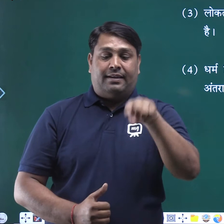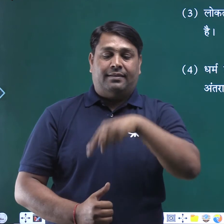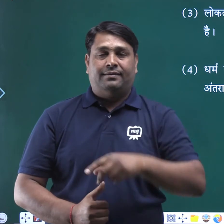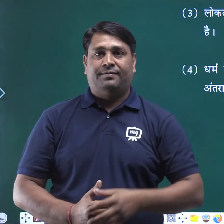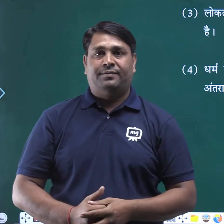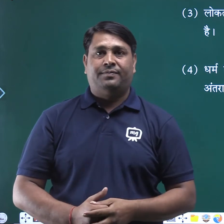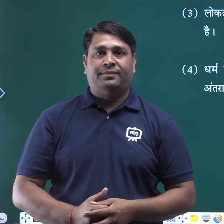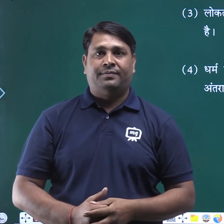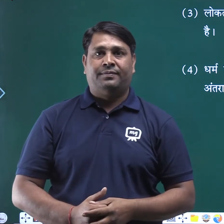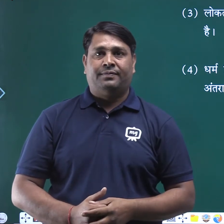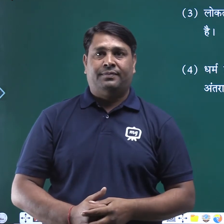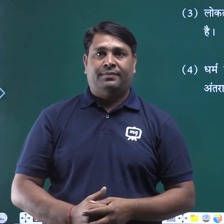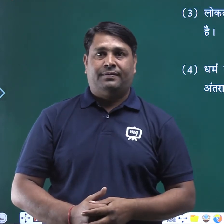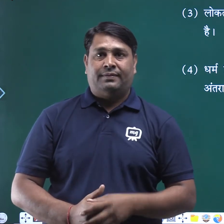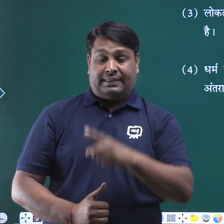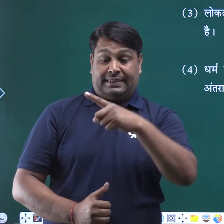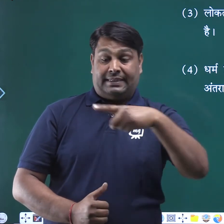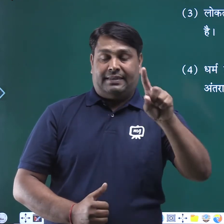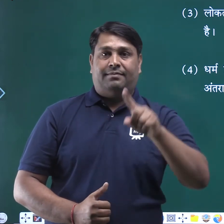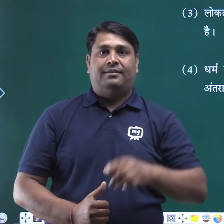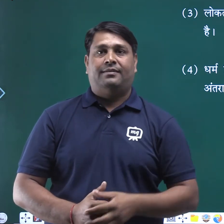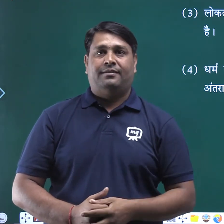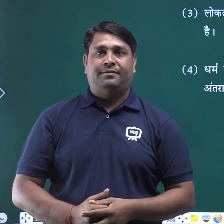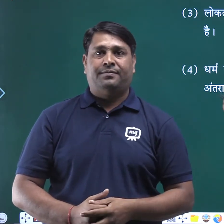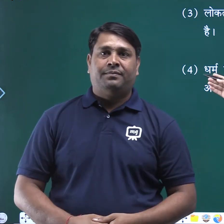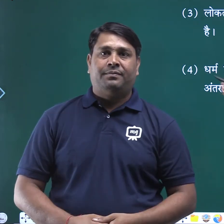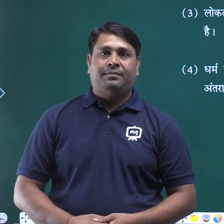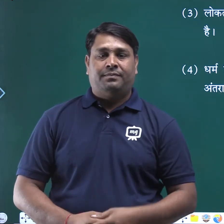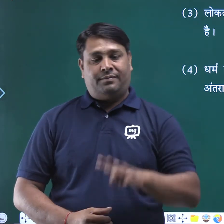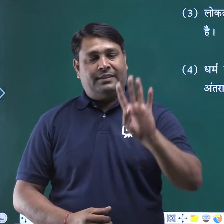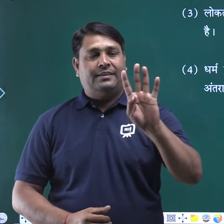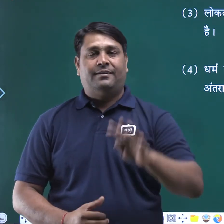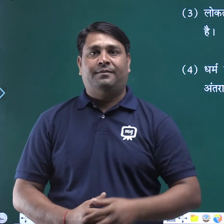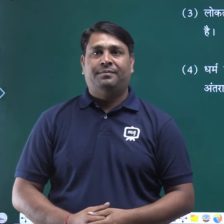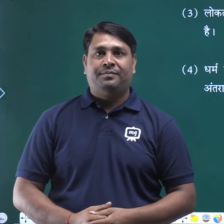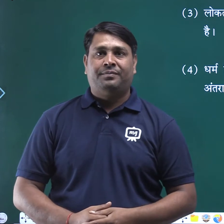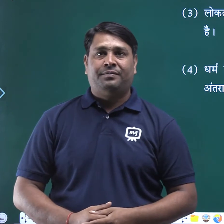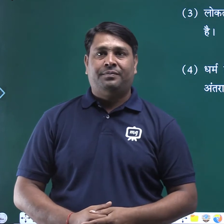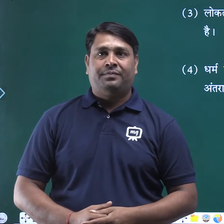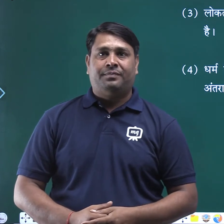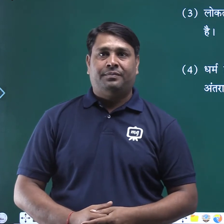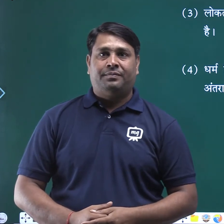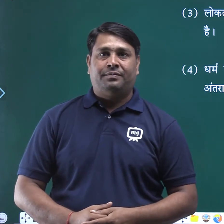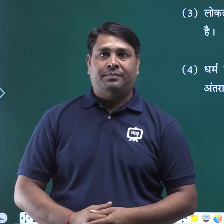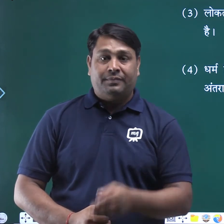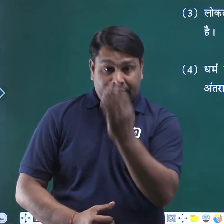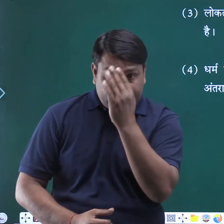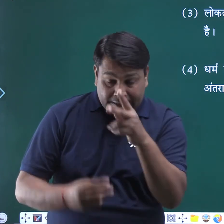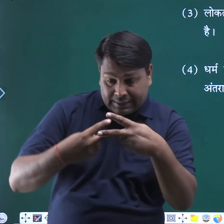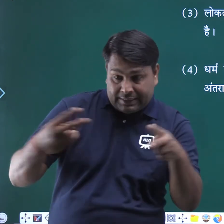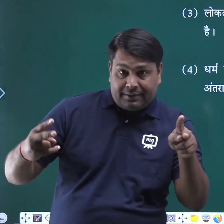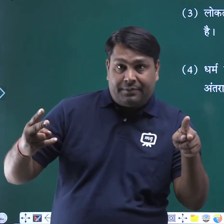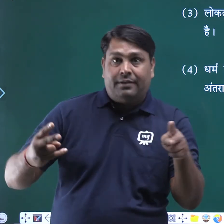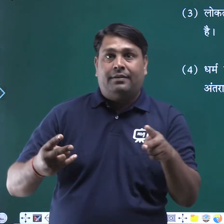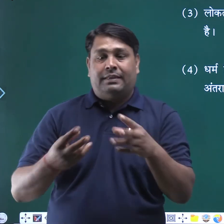सही पर निशान लगाया चार धर्म निर्पेक्ष्था को